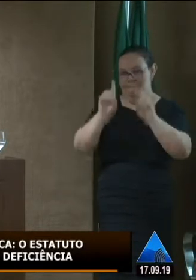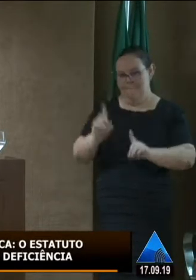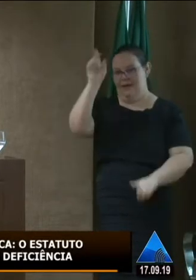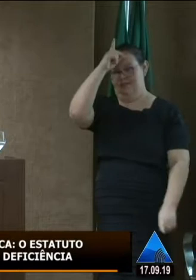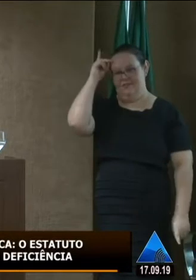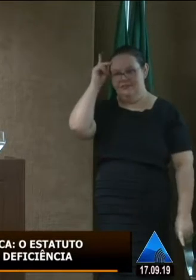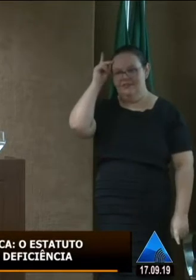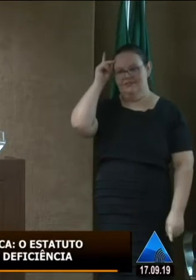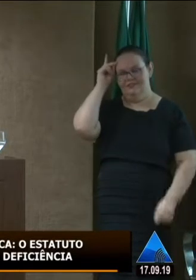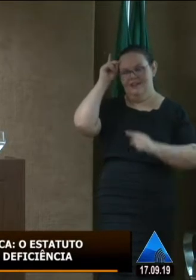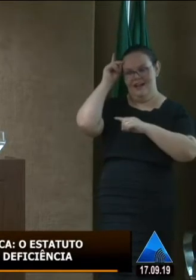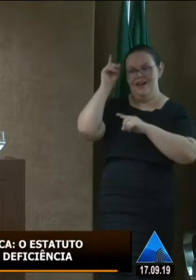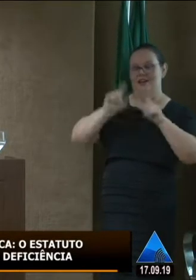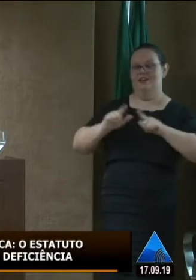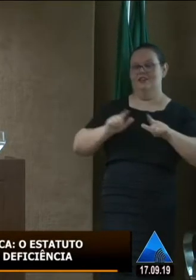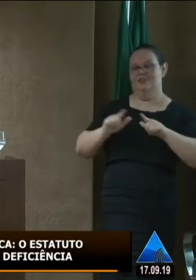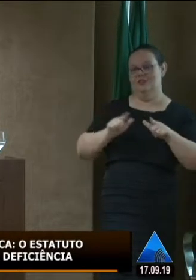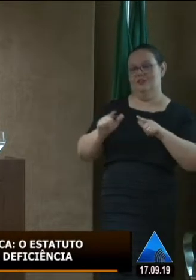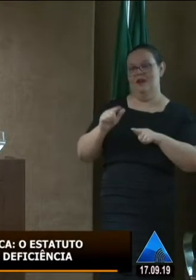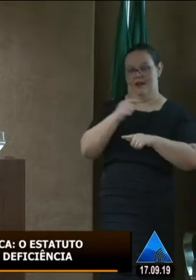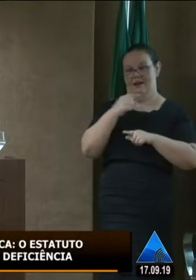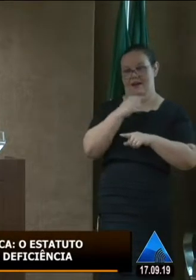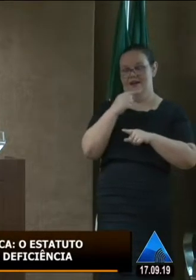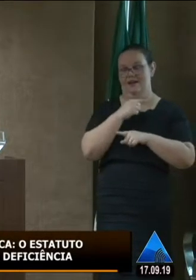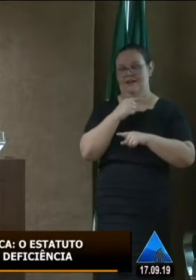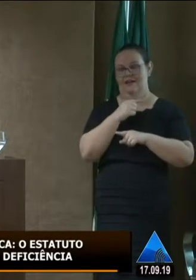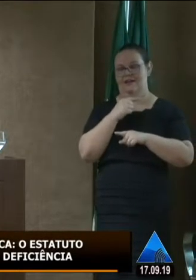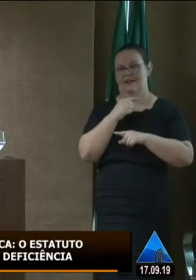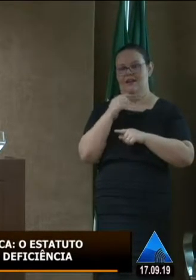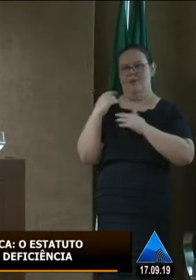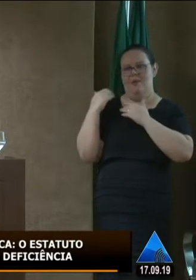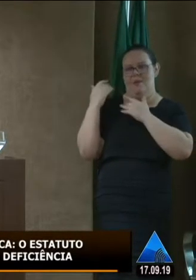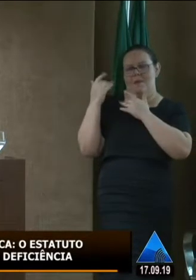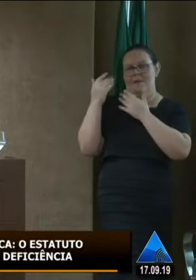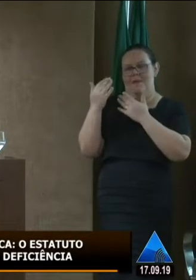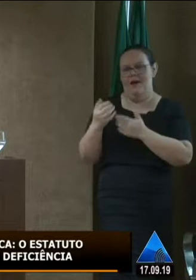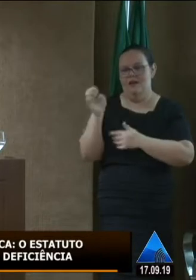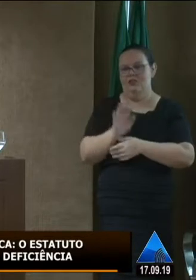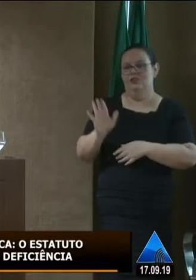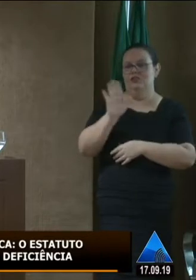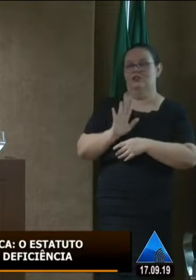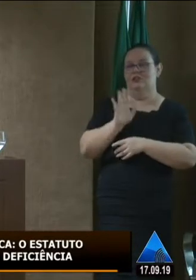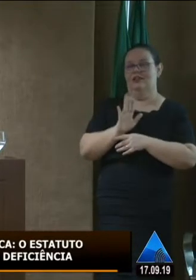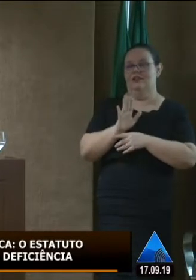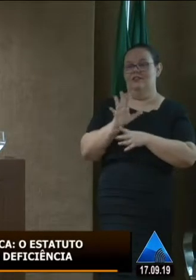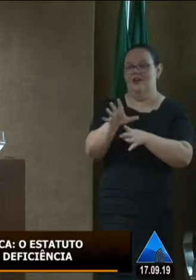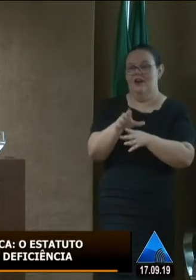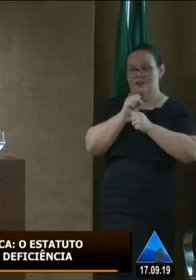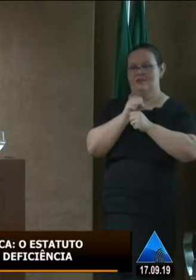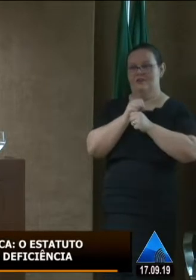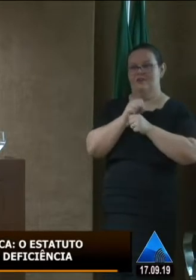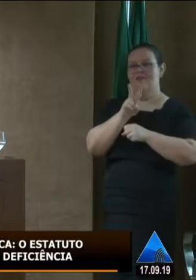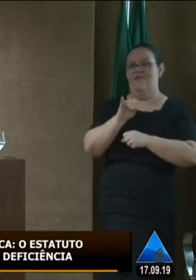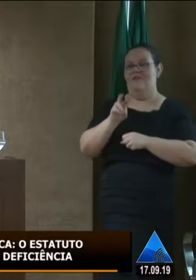eu trabalho na rede da pessoa com deficiência desde que o estado aderiu ao plano viver sem limite